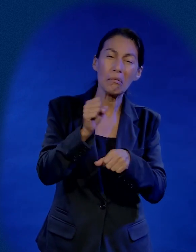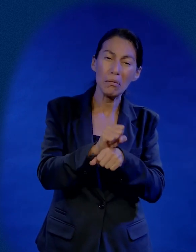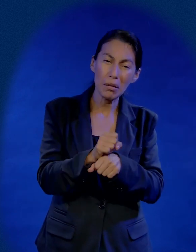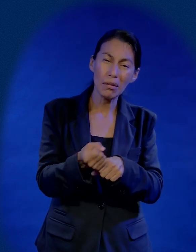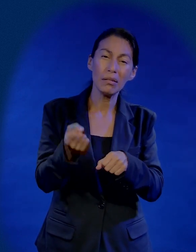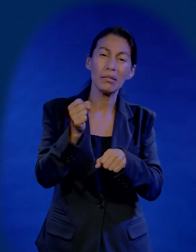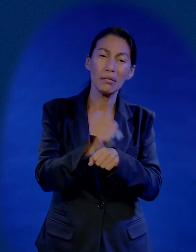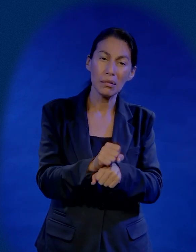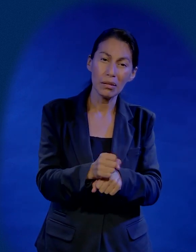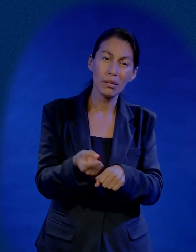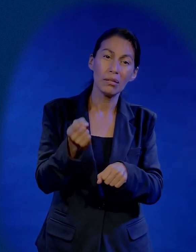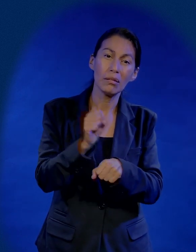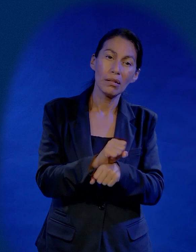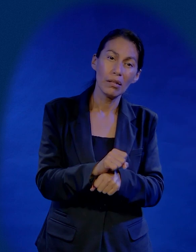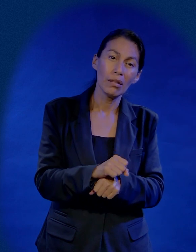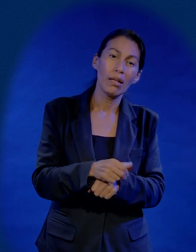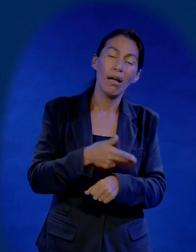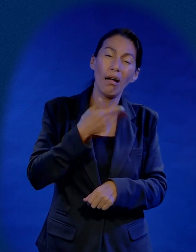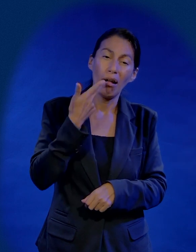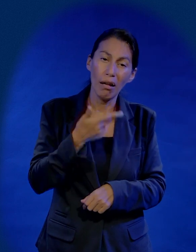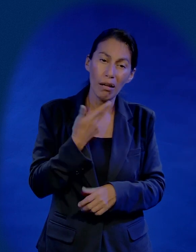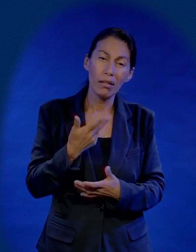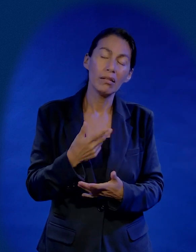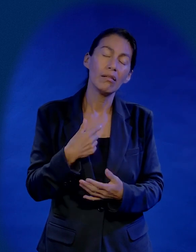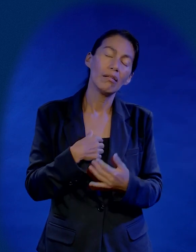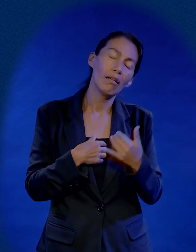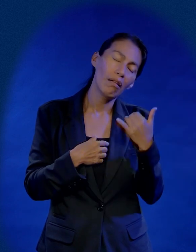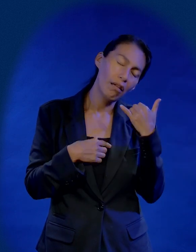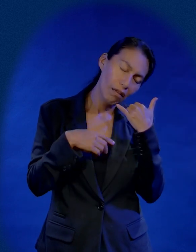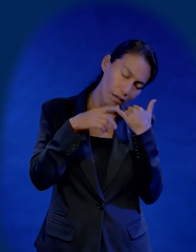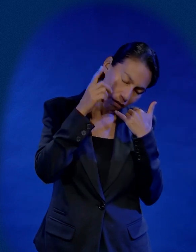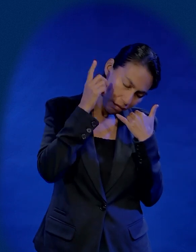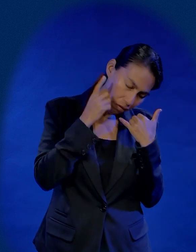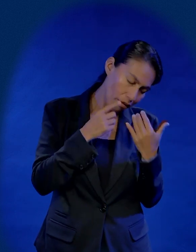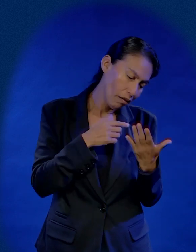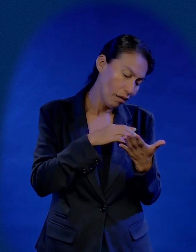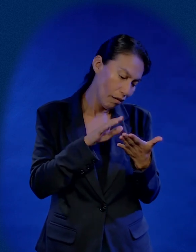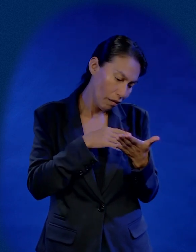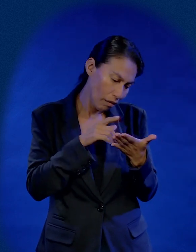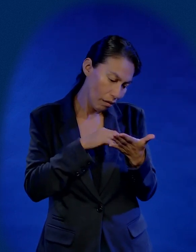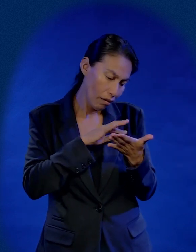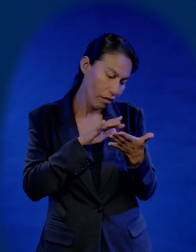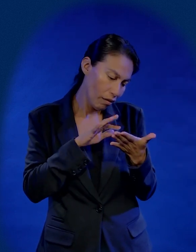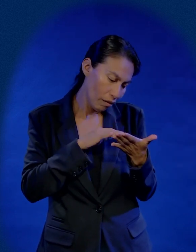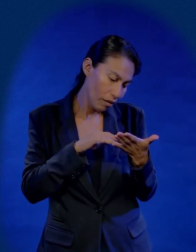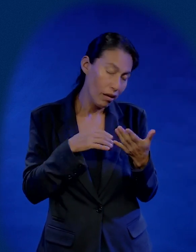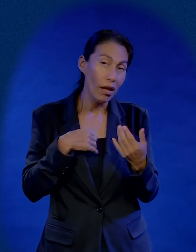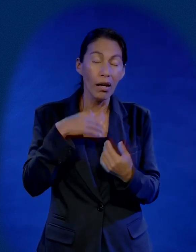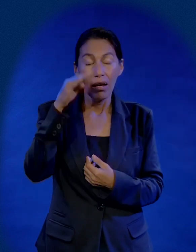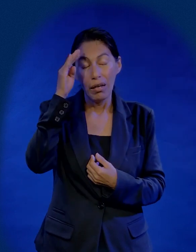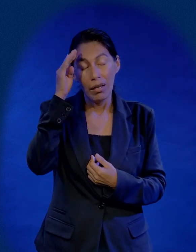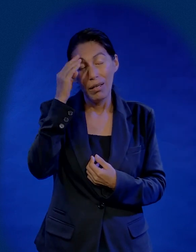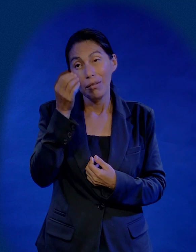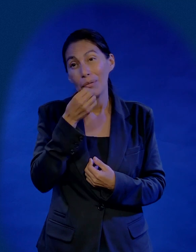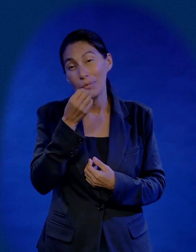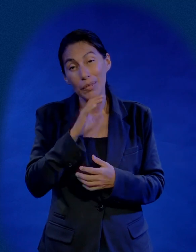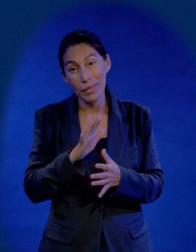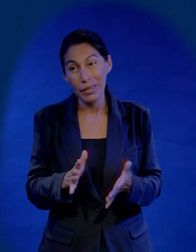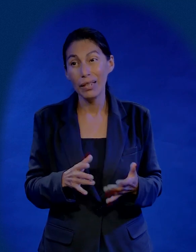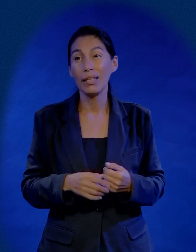mensajes semana tras semana Dios hablando y uno dormido mirando el celular chateando pensando en qué vamos